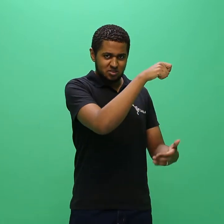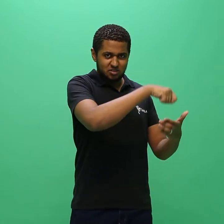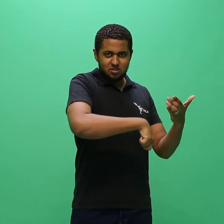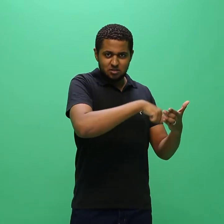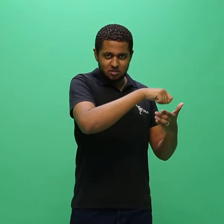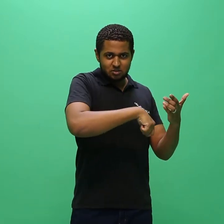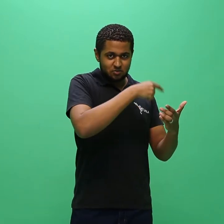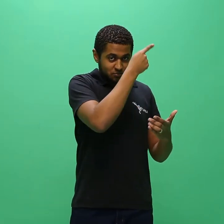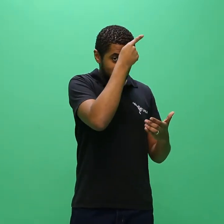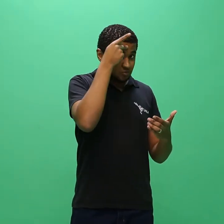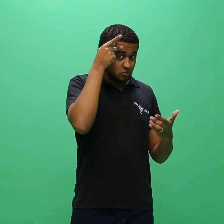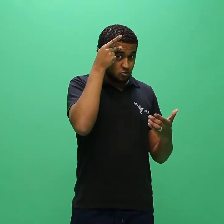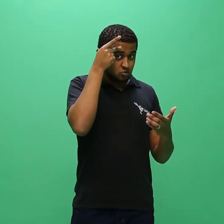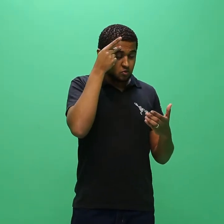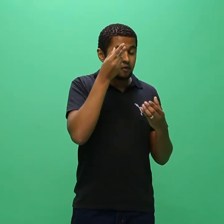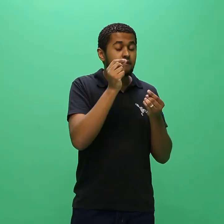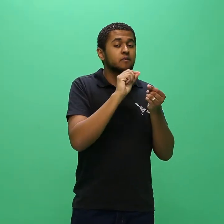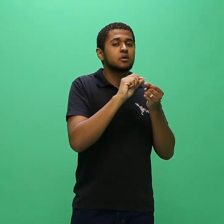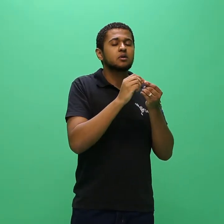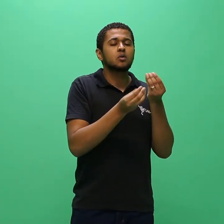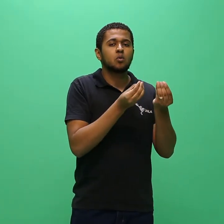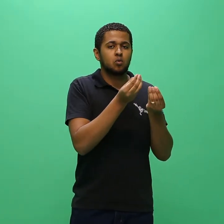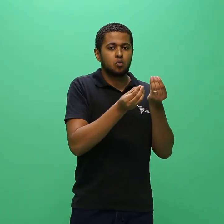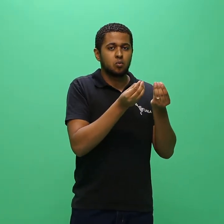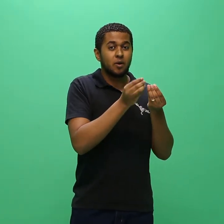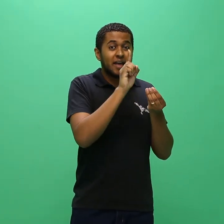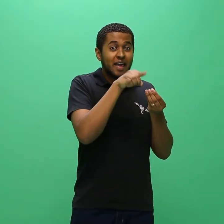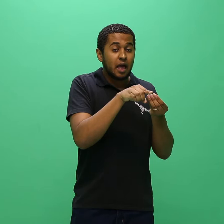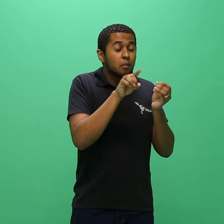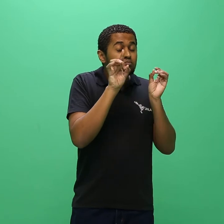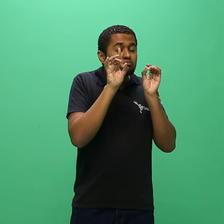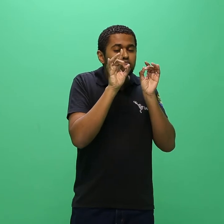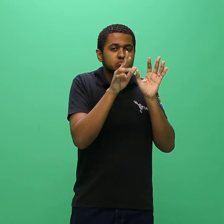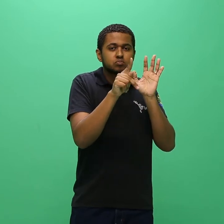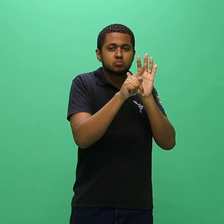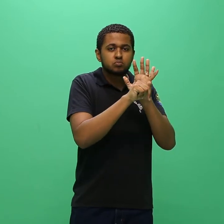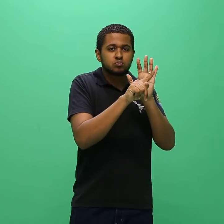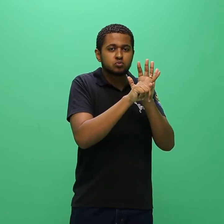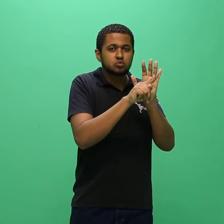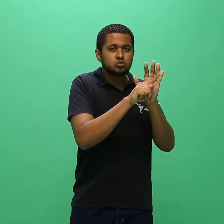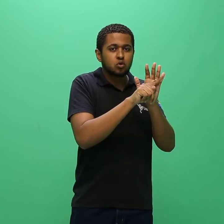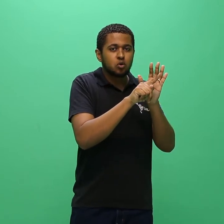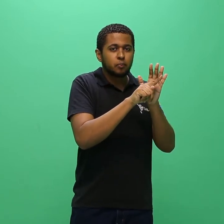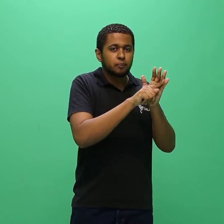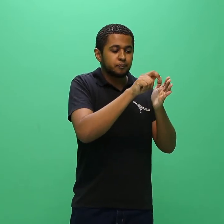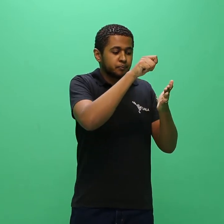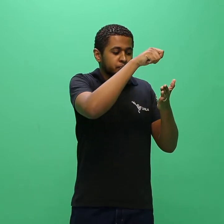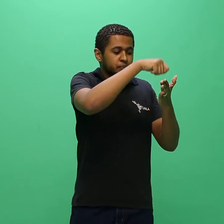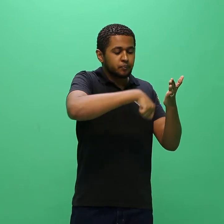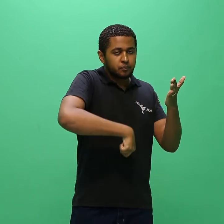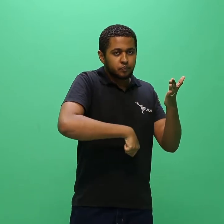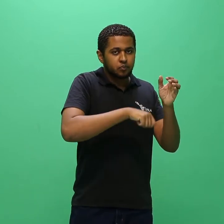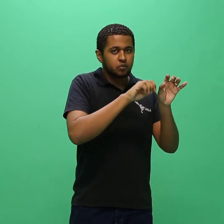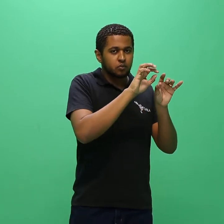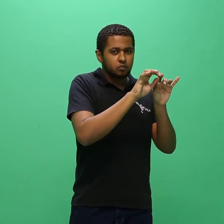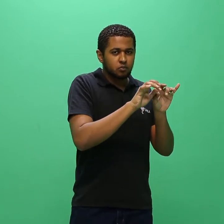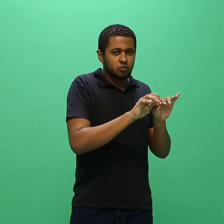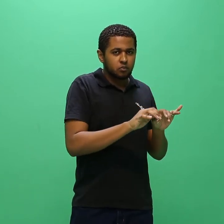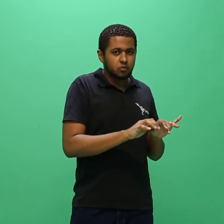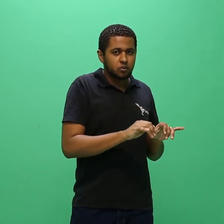exclusivamente por formular eletrônico online, disponibilizado no portal Inscreva da Unila, no